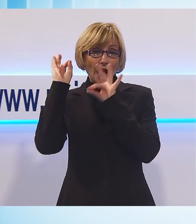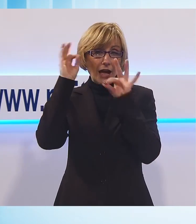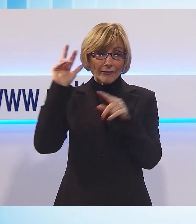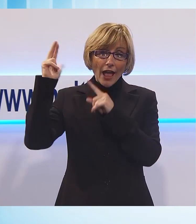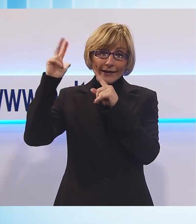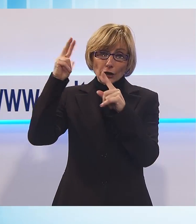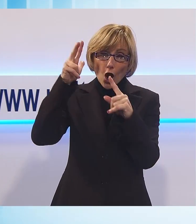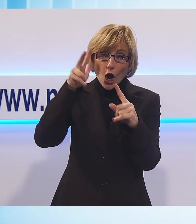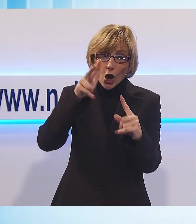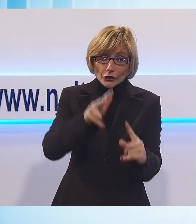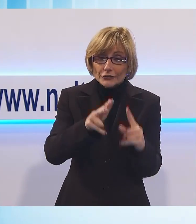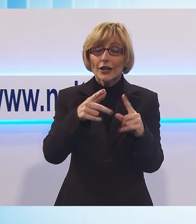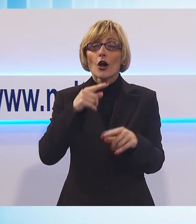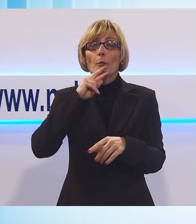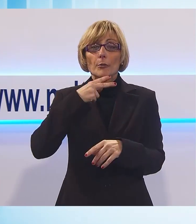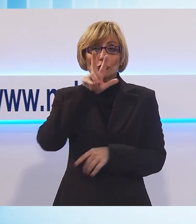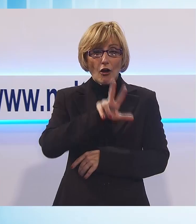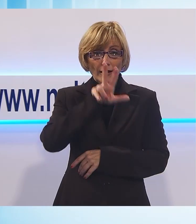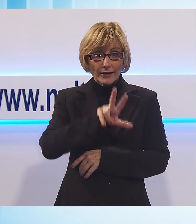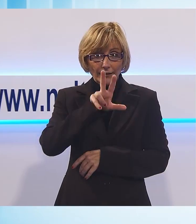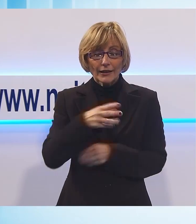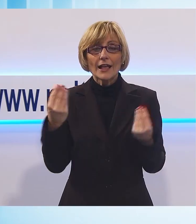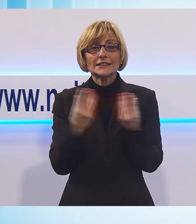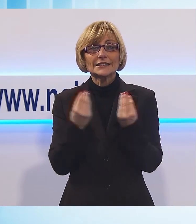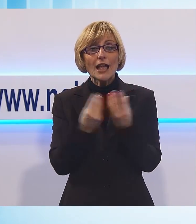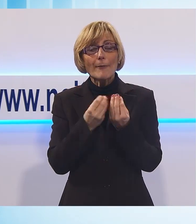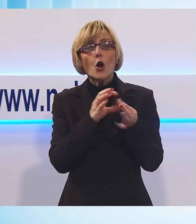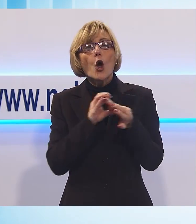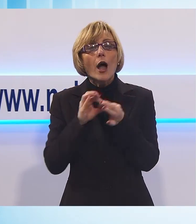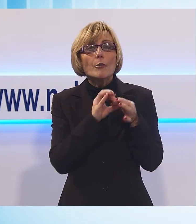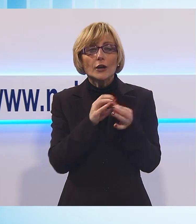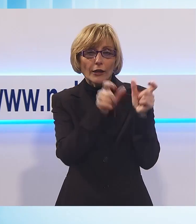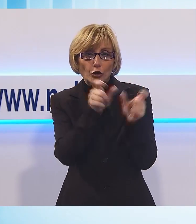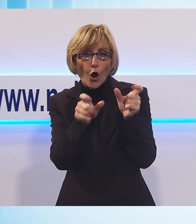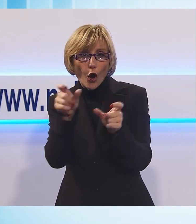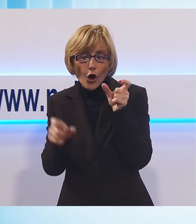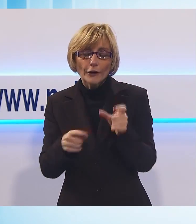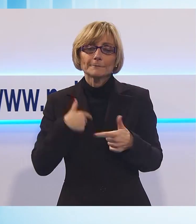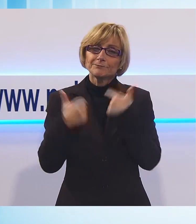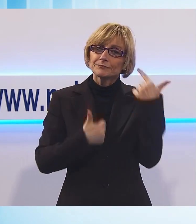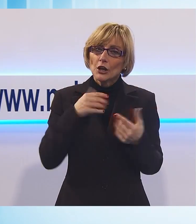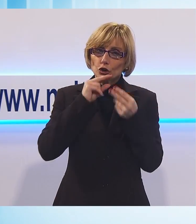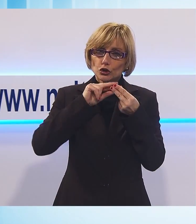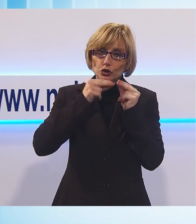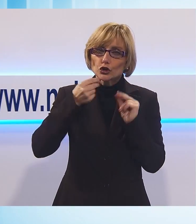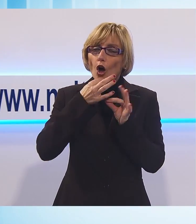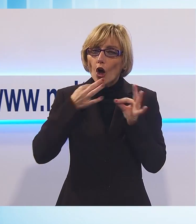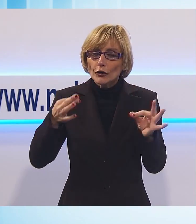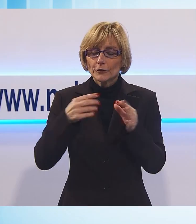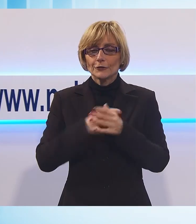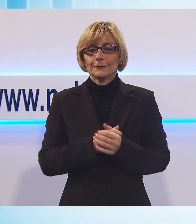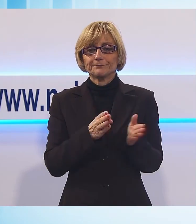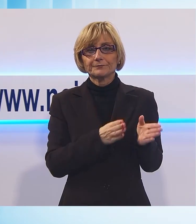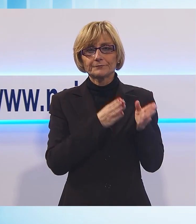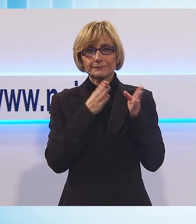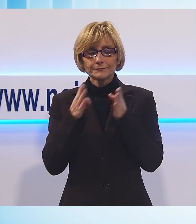accompagnata dai suoi collaboratori, dispensando dolci per i piccoli. Se ci spostiamo a Forte dei Marmi entriamo in un vero e proprio